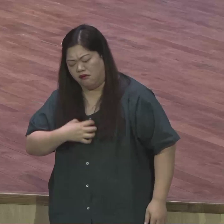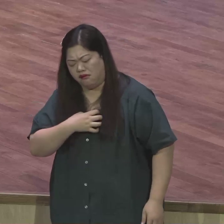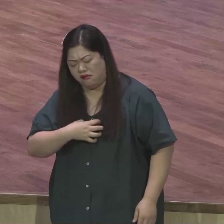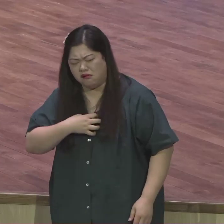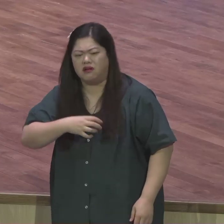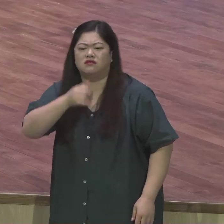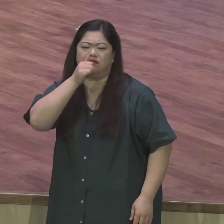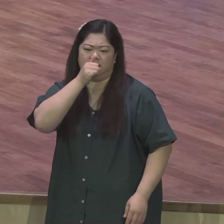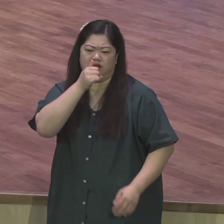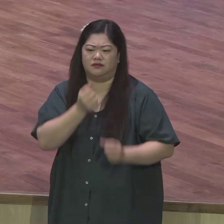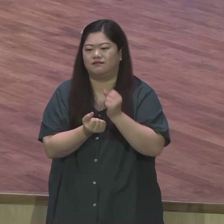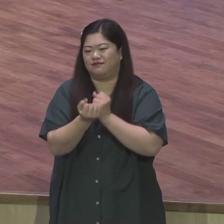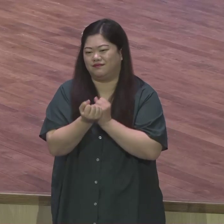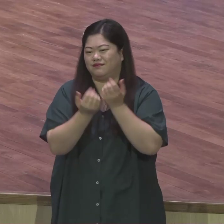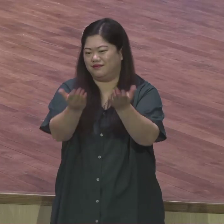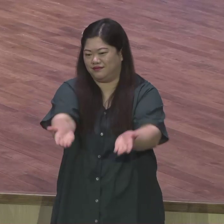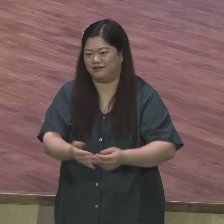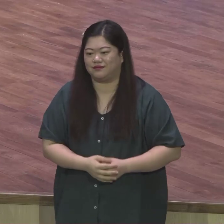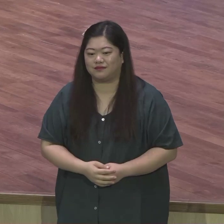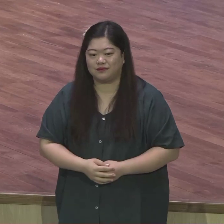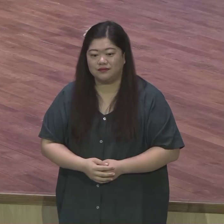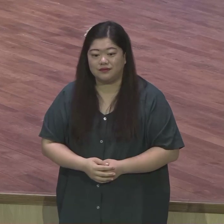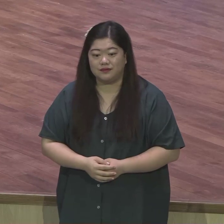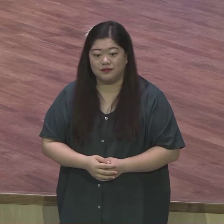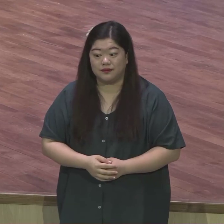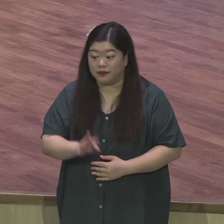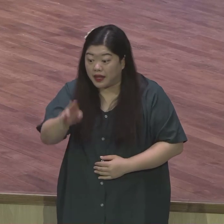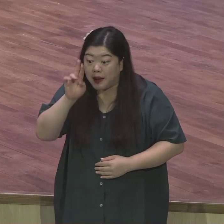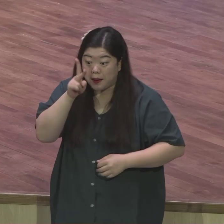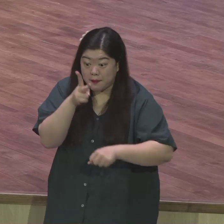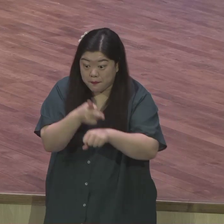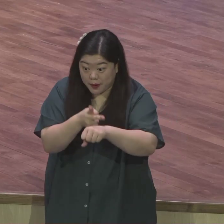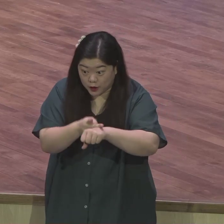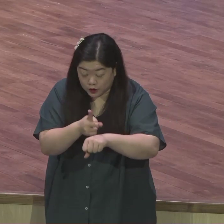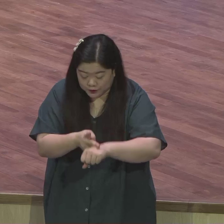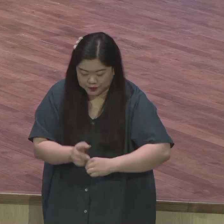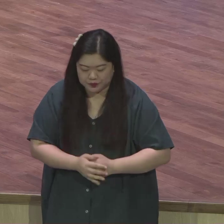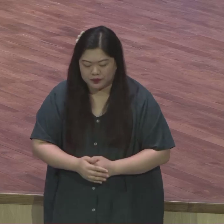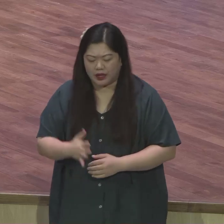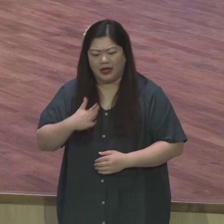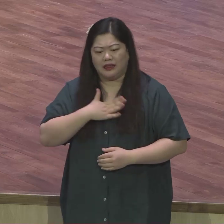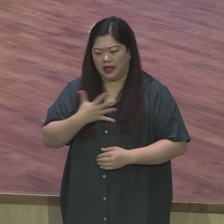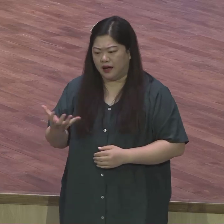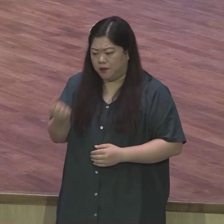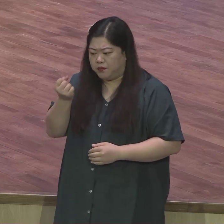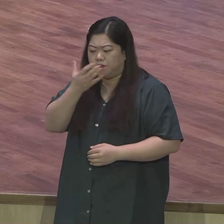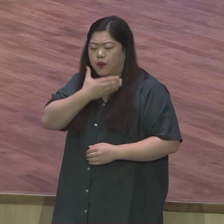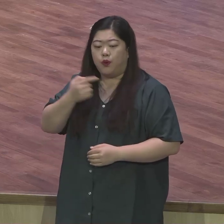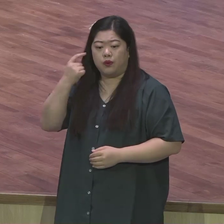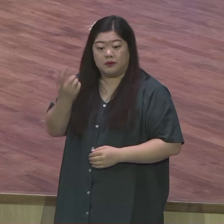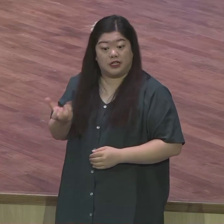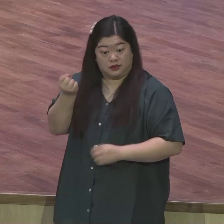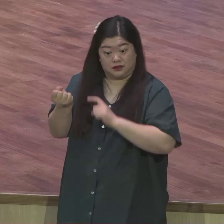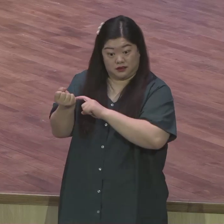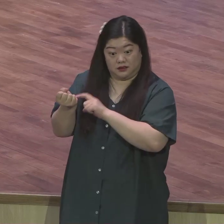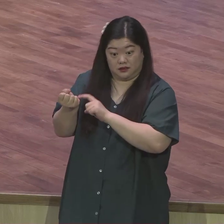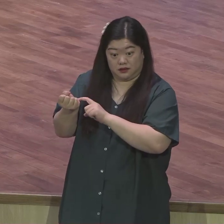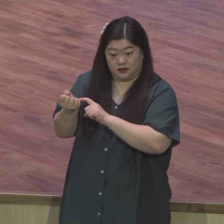바울은 그 누구보다도 자신이 가지고 있는 이 복음을 자기 민족